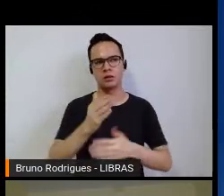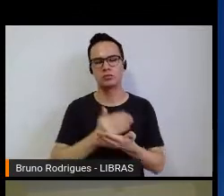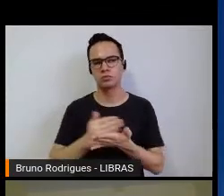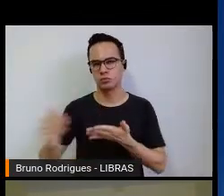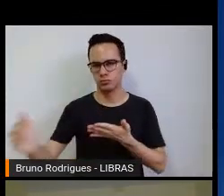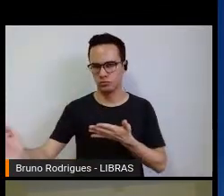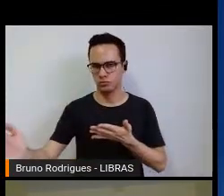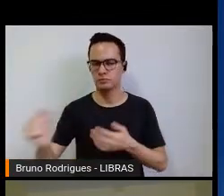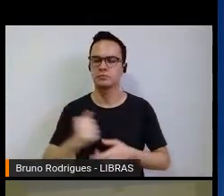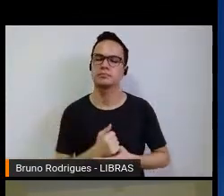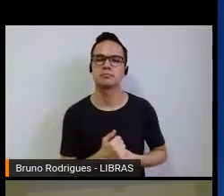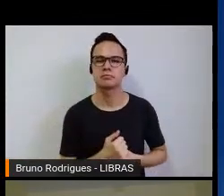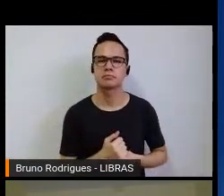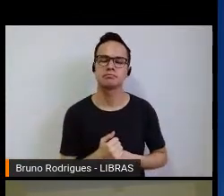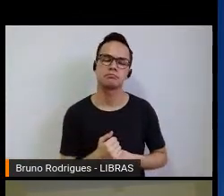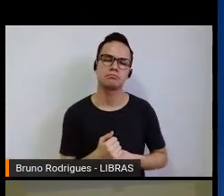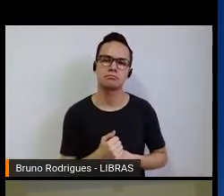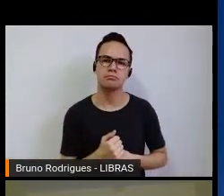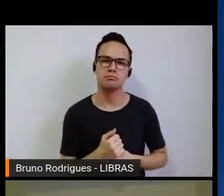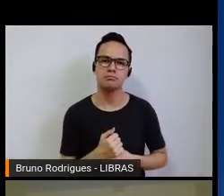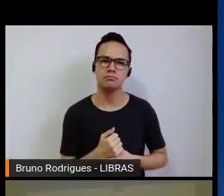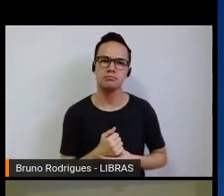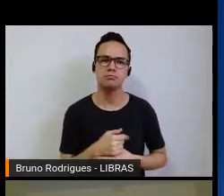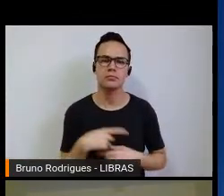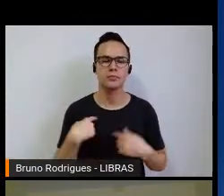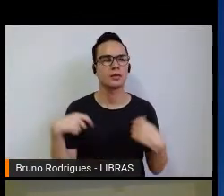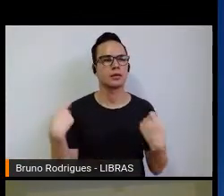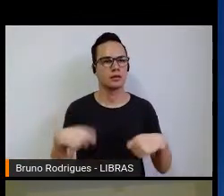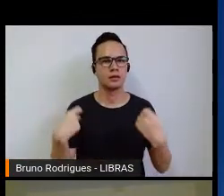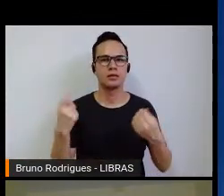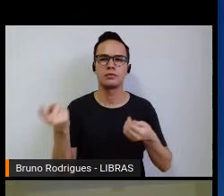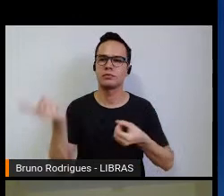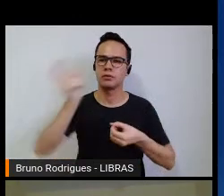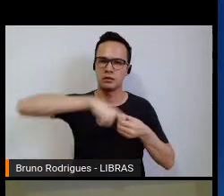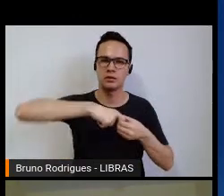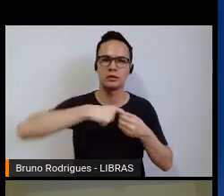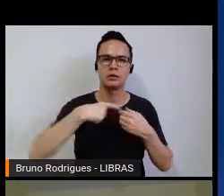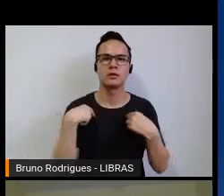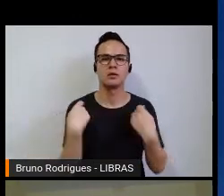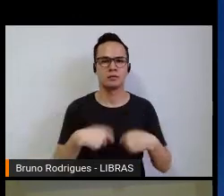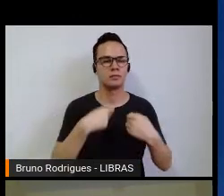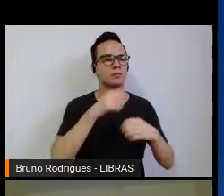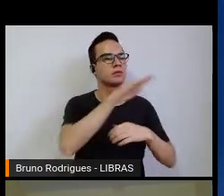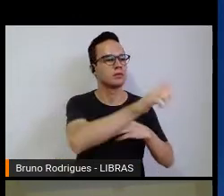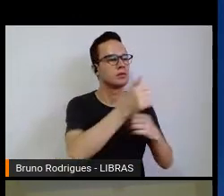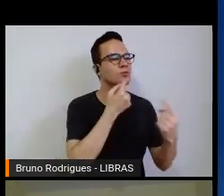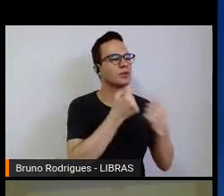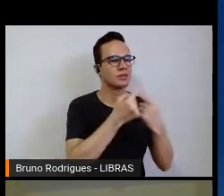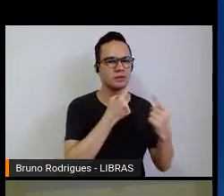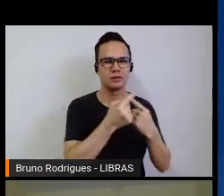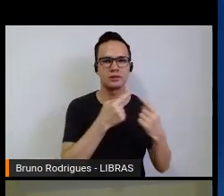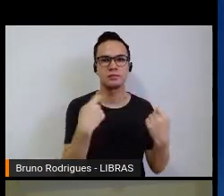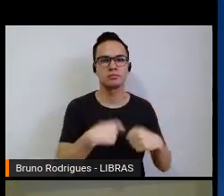a... Eu preciso voltar e eu preciso falar com essas pessoas, eu preciso ouvir melhor essas